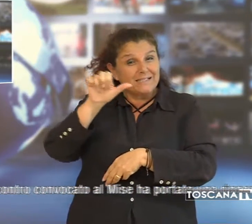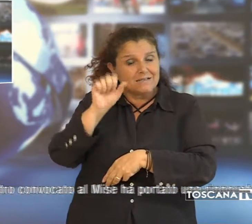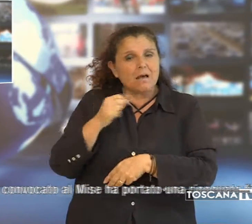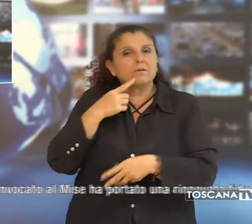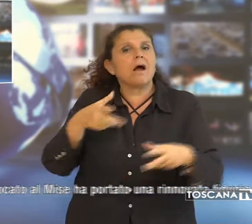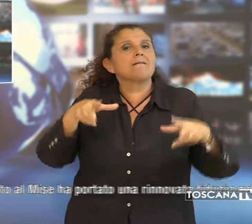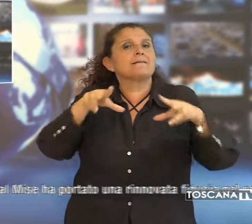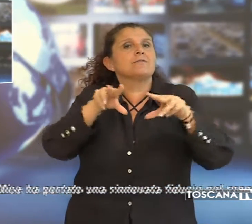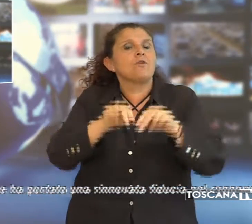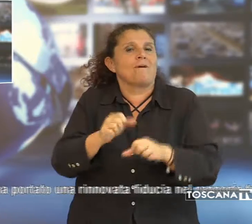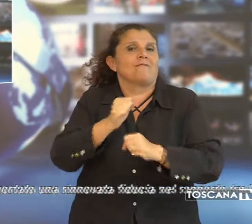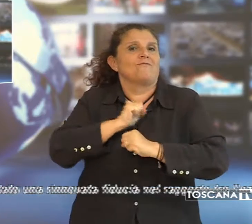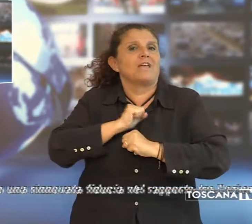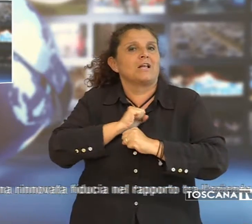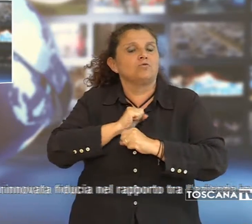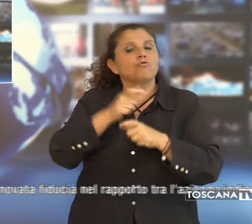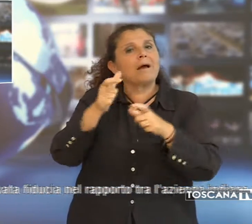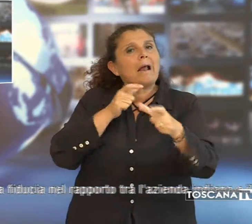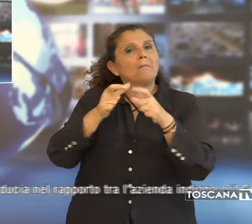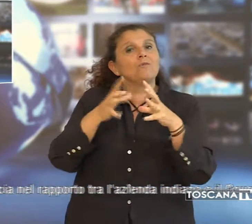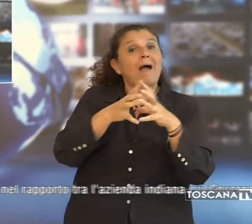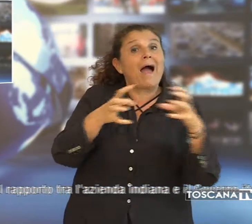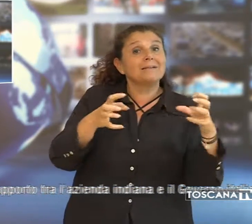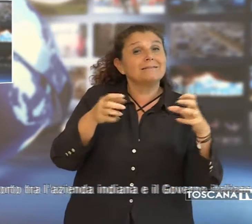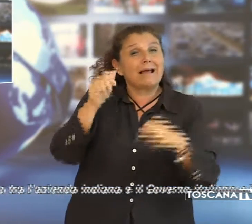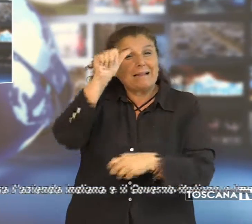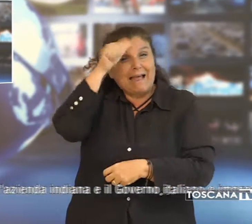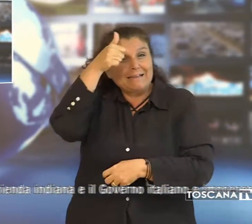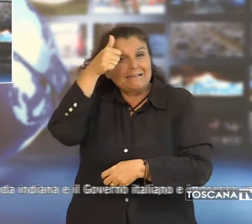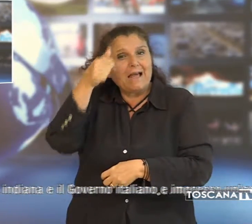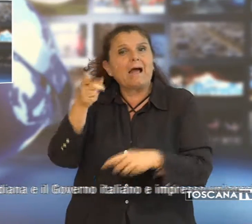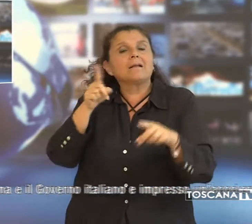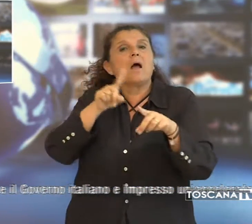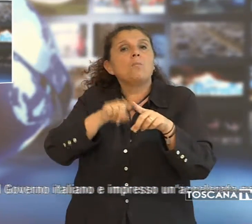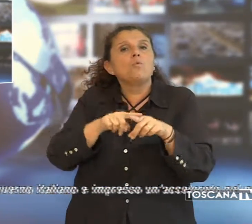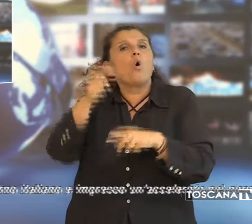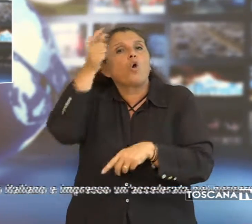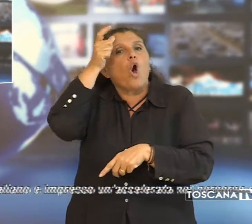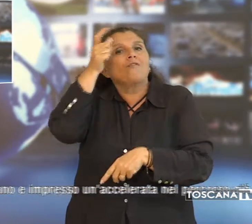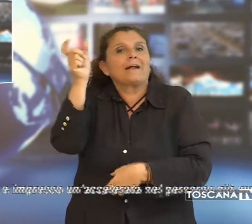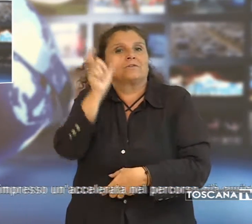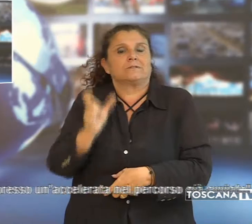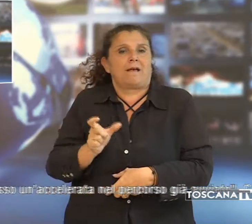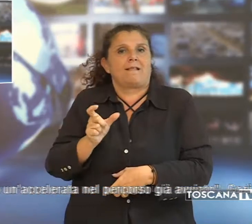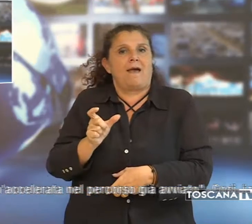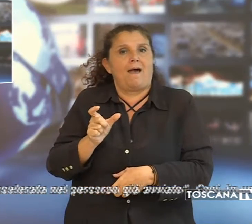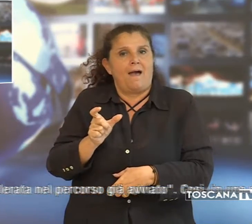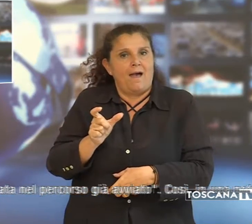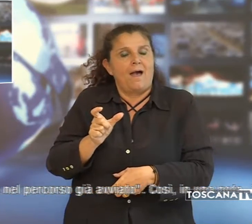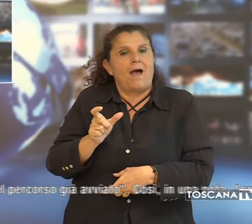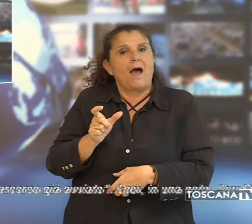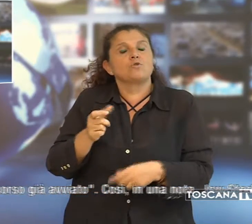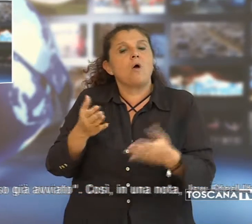rinnovata fiducia nel rapporto tra l'azienda indiana e il governo italiano e impresso un